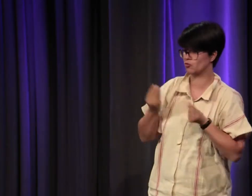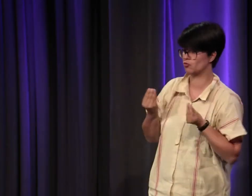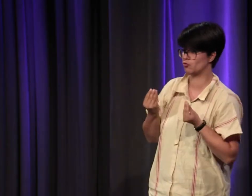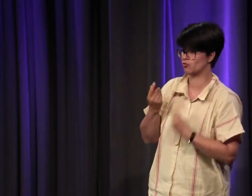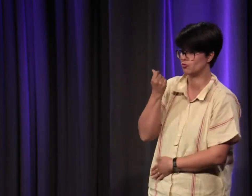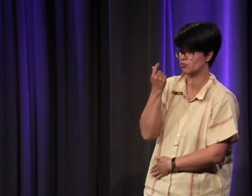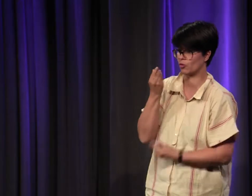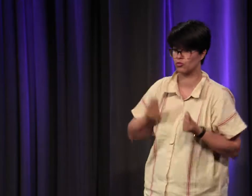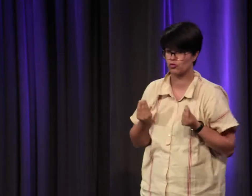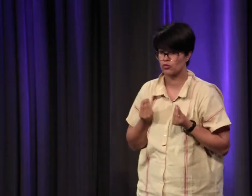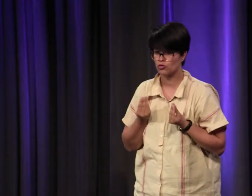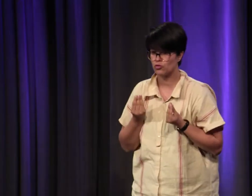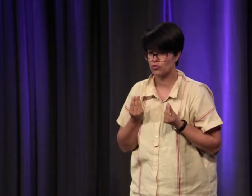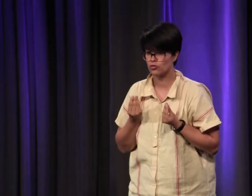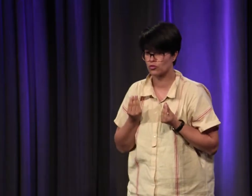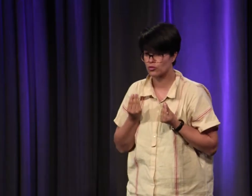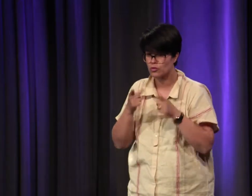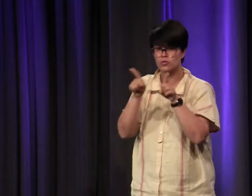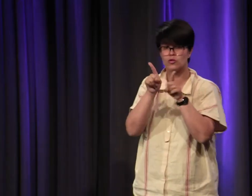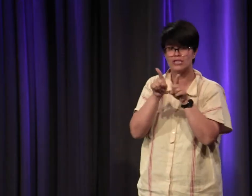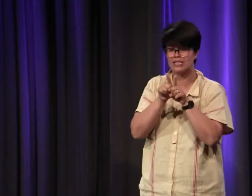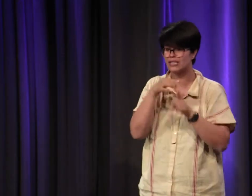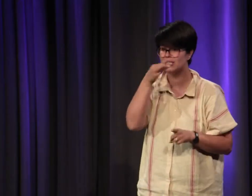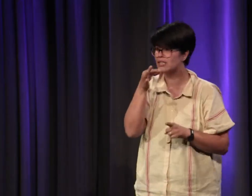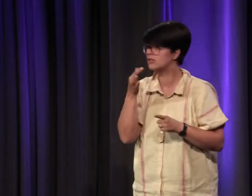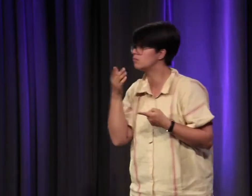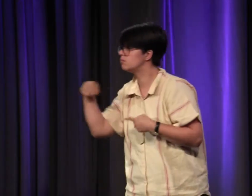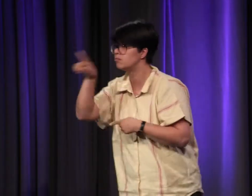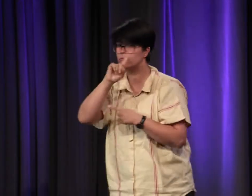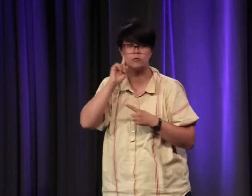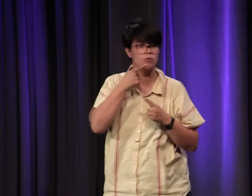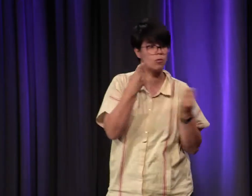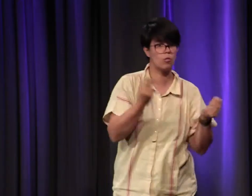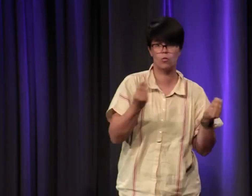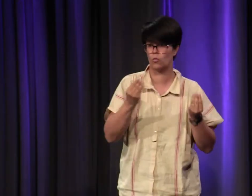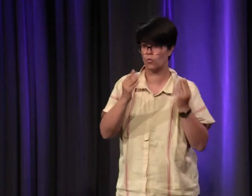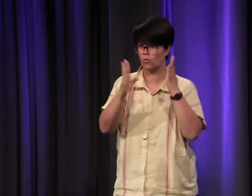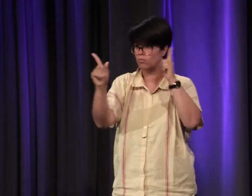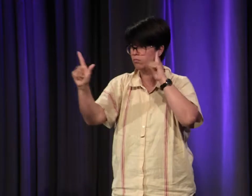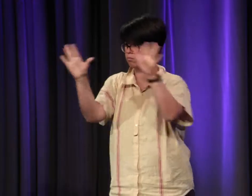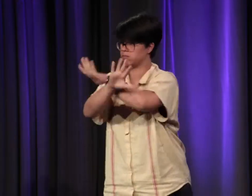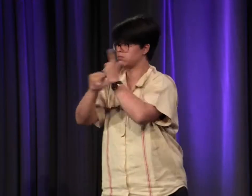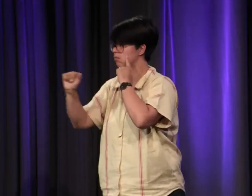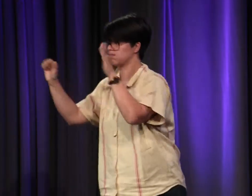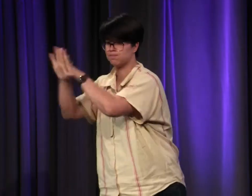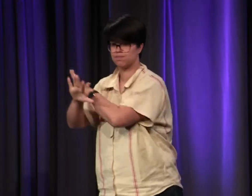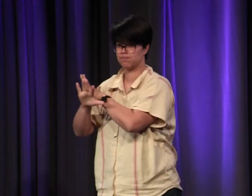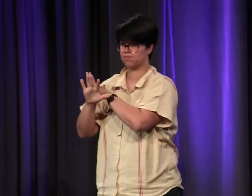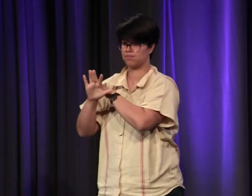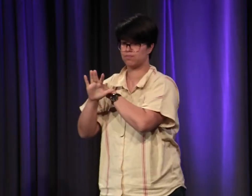pour tout ça c'est le financement c'est trouver l'argent pour pouvoir produire donc si le problème